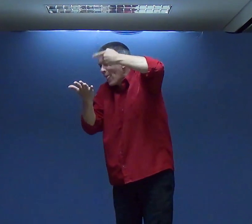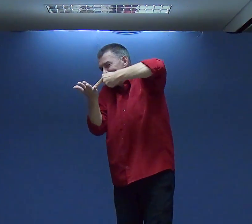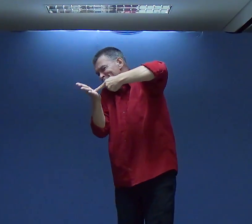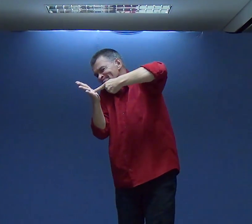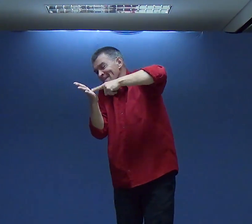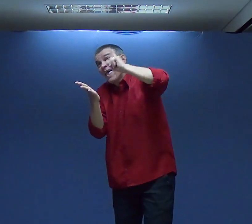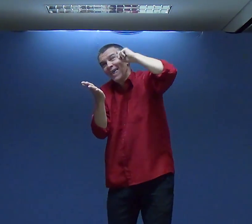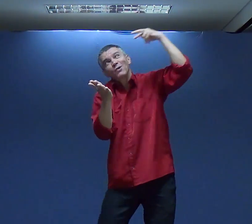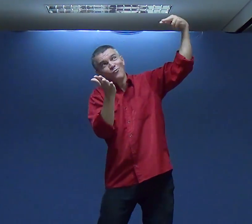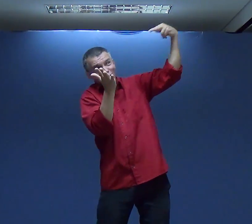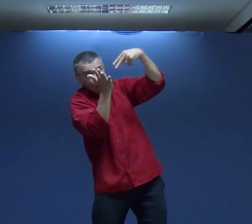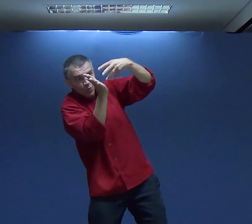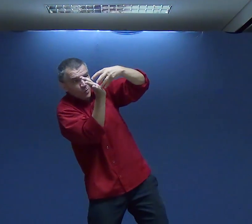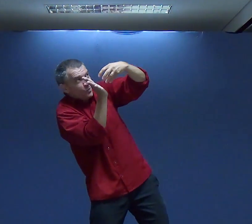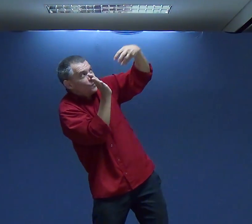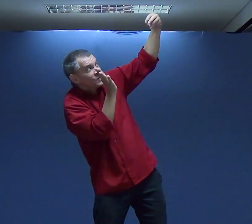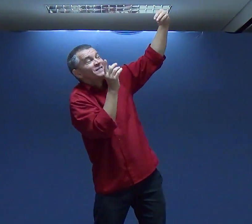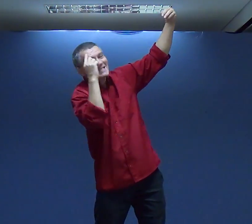Apresentar Realmente